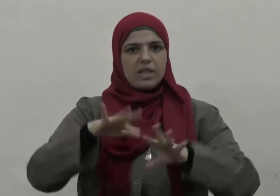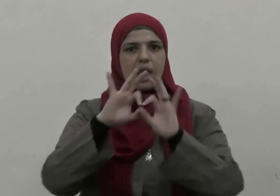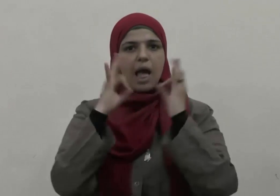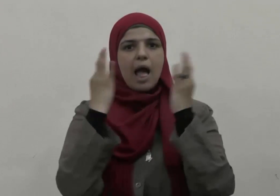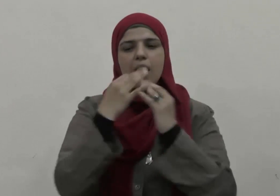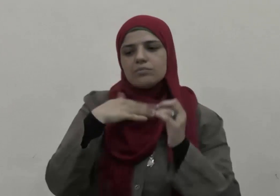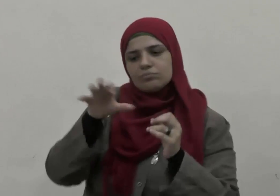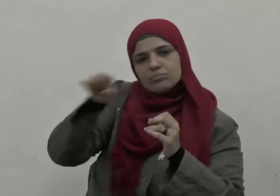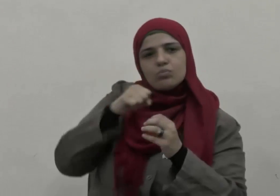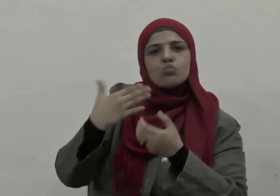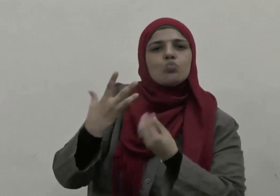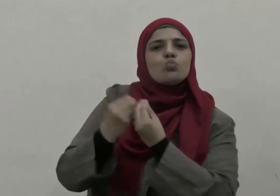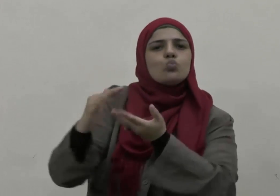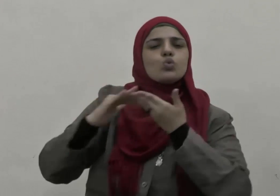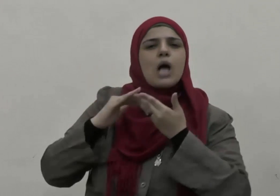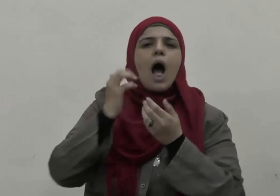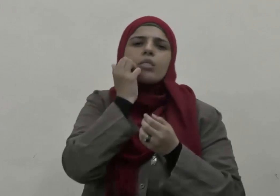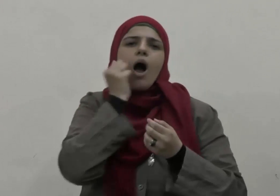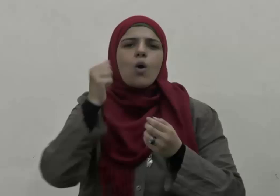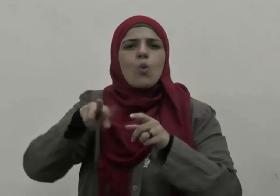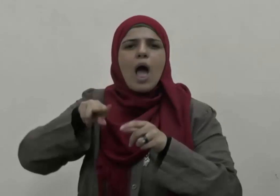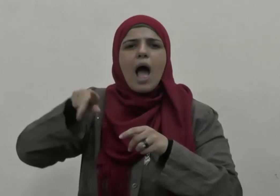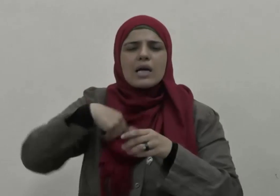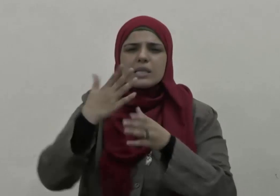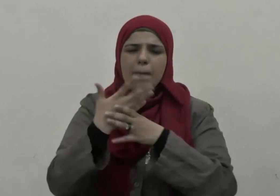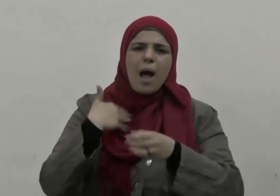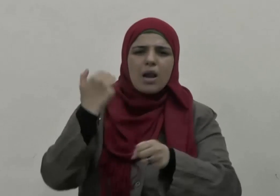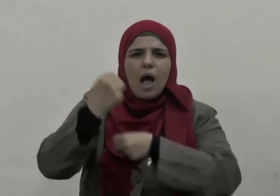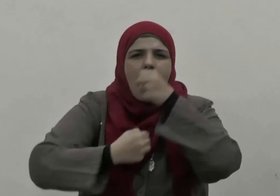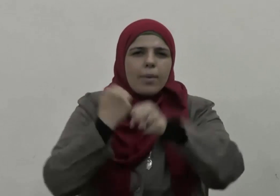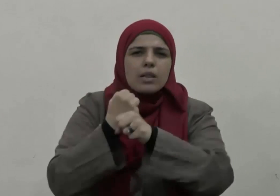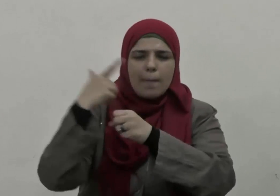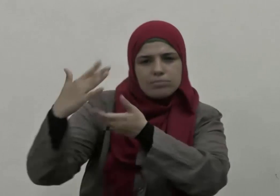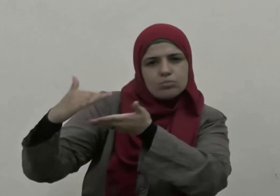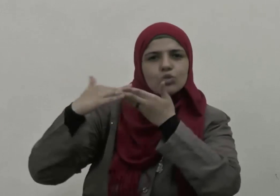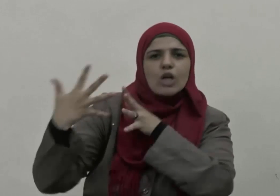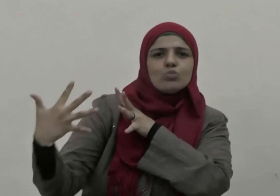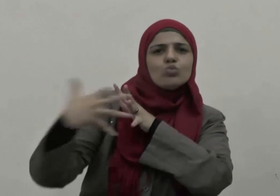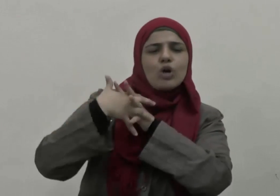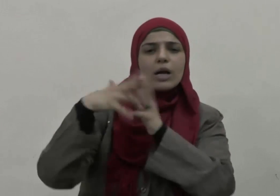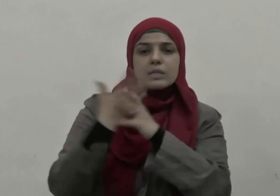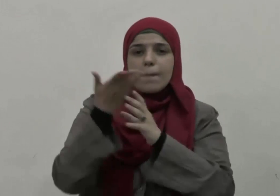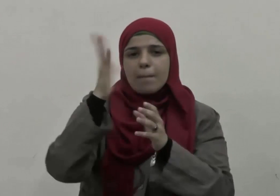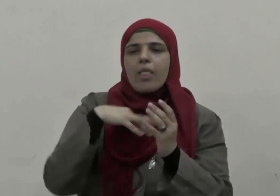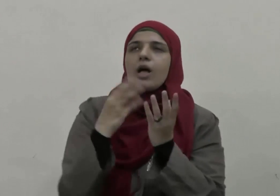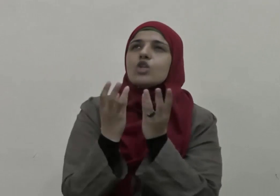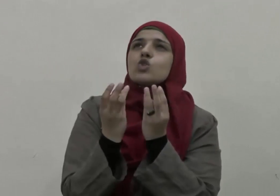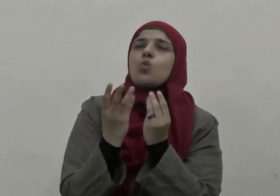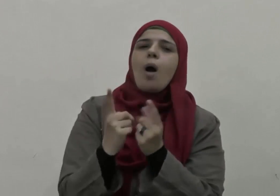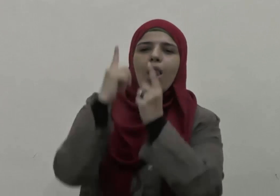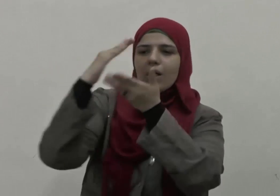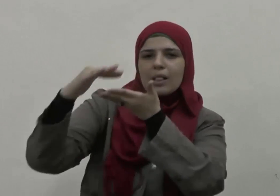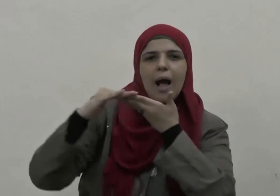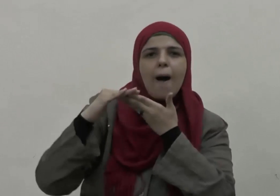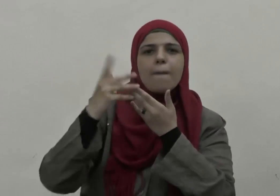أهلي هارون أخي اشتد به أزري وأشركه في أمري كي نسبحك كثيرا